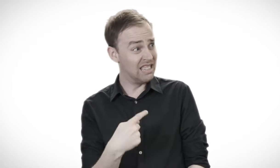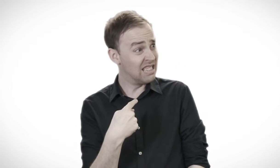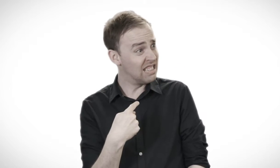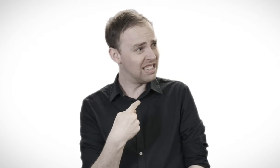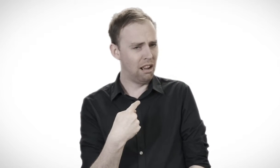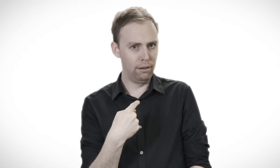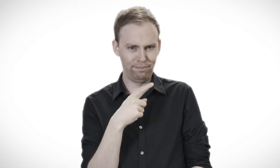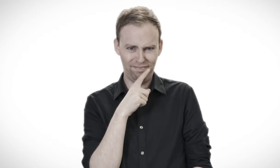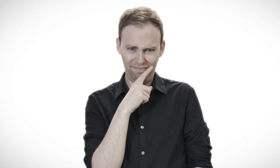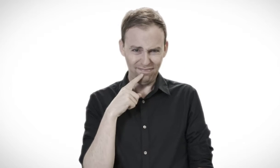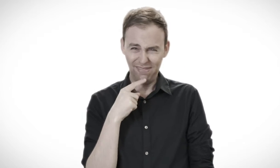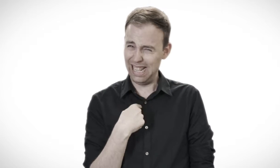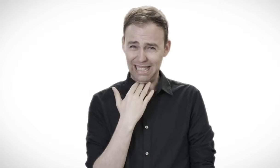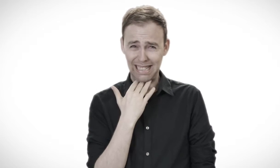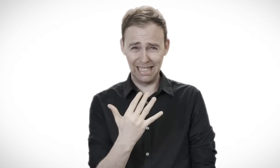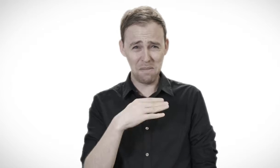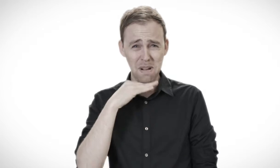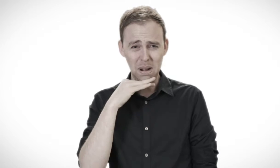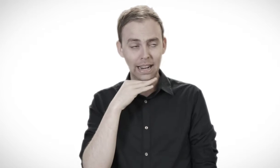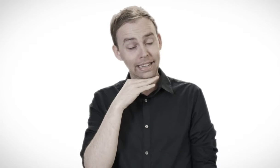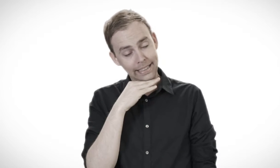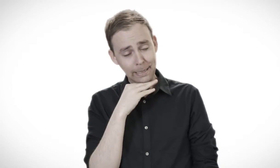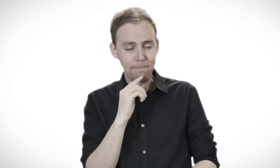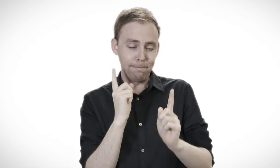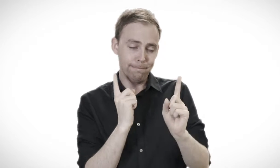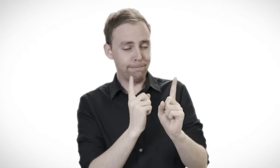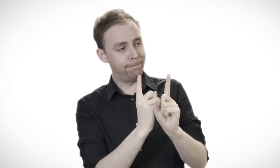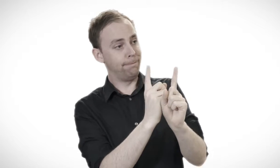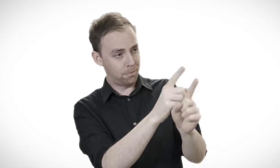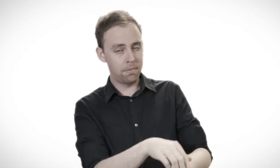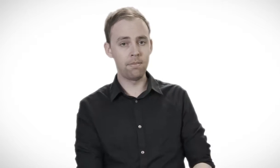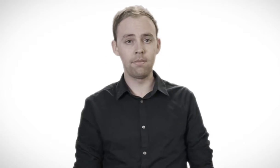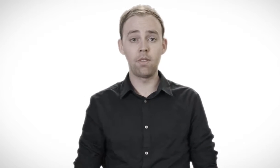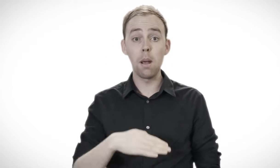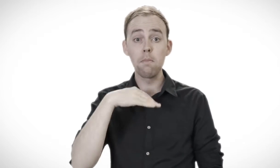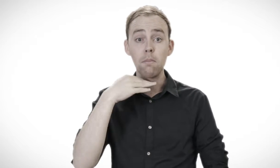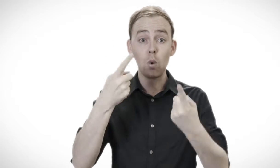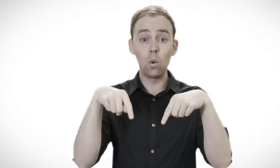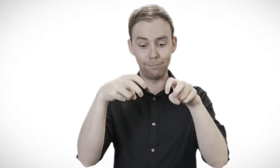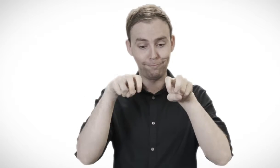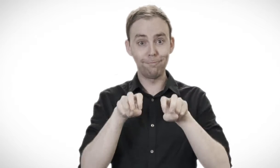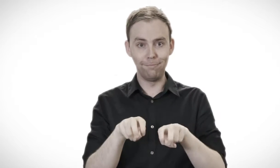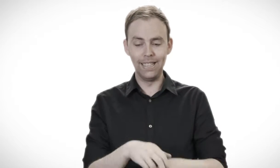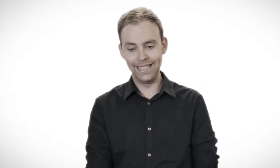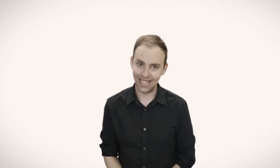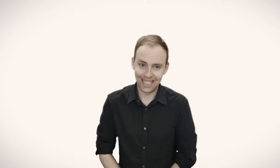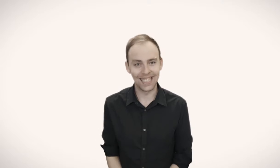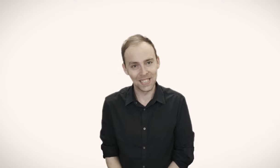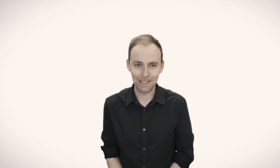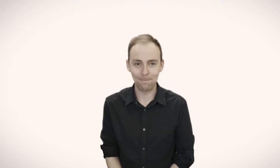må jeg? Men vet de med de der ekle baba-teamene. Men, men, måtte bare bli med på det. Innen på babarommet, så at vi overfor hverandre. Får prøve